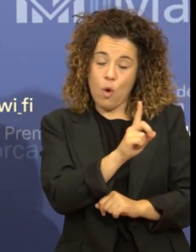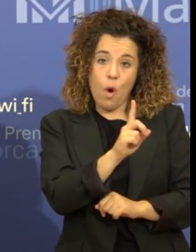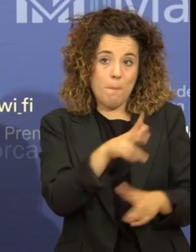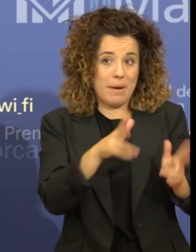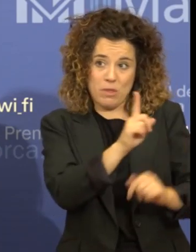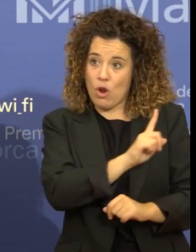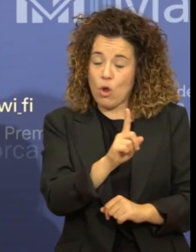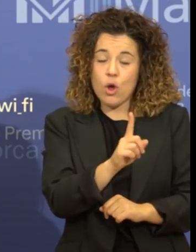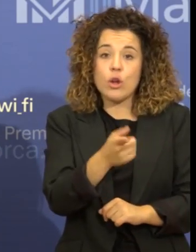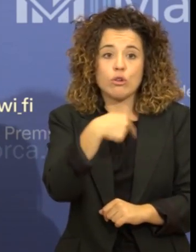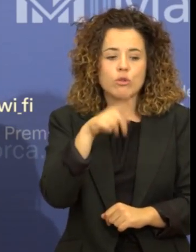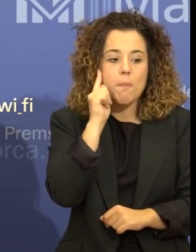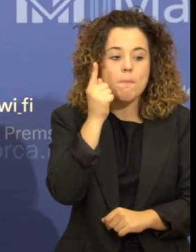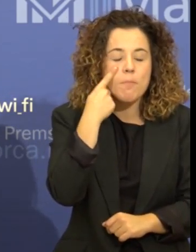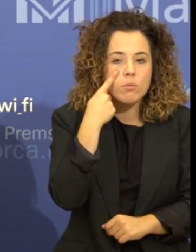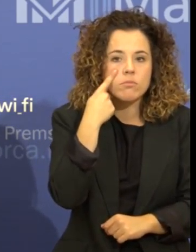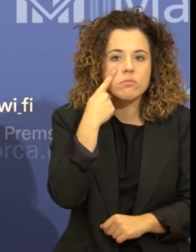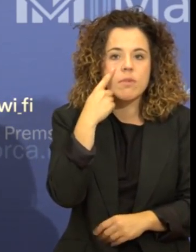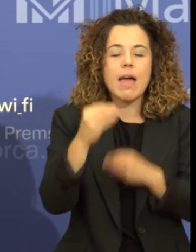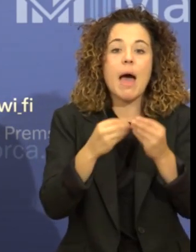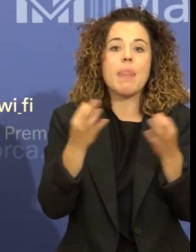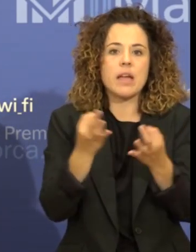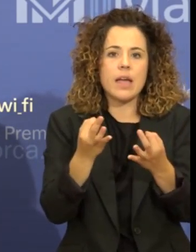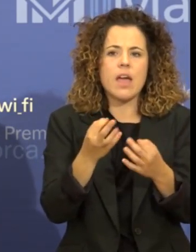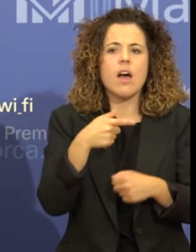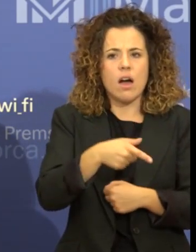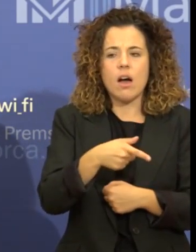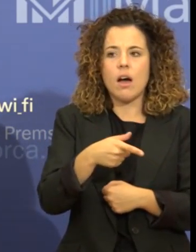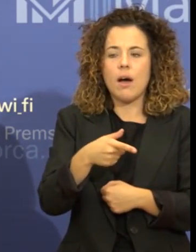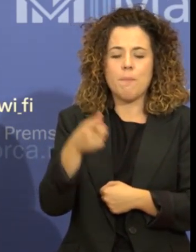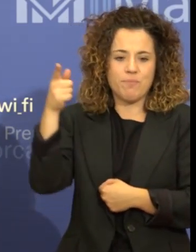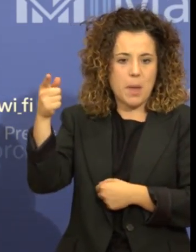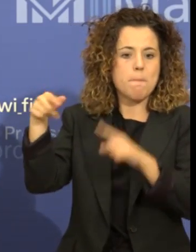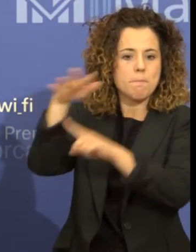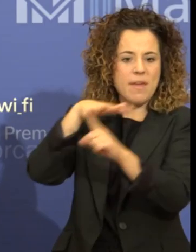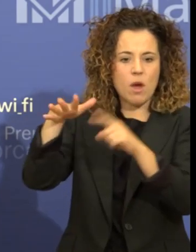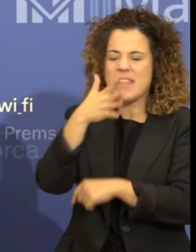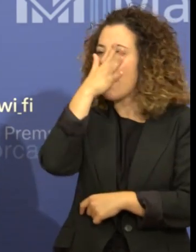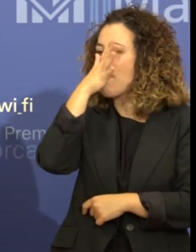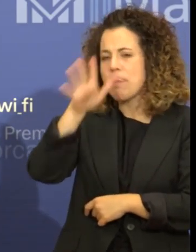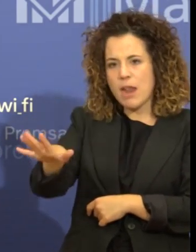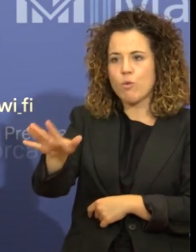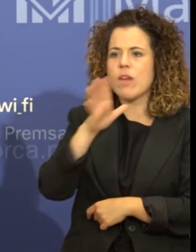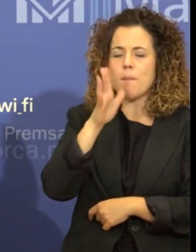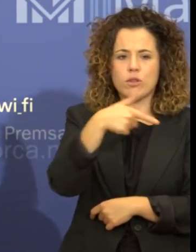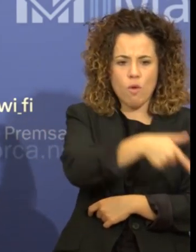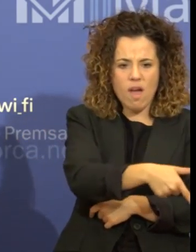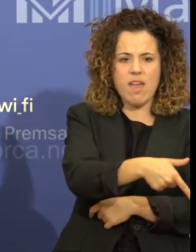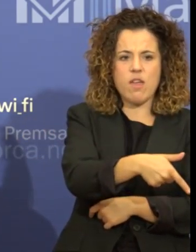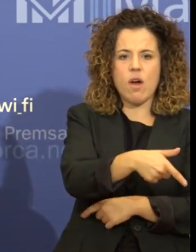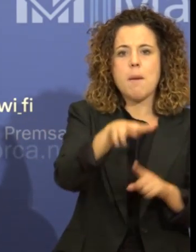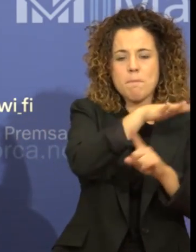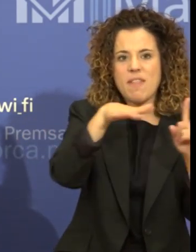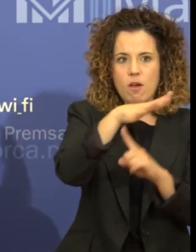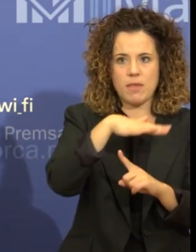trobat, el que es farà serà una comunicació i denúncia a la Fiscalia de Medi Ambient per tal que tu i per delicte contra el medi